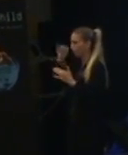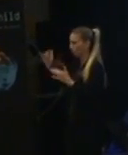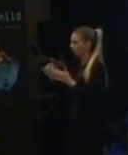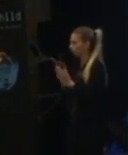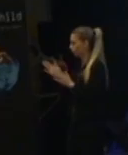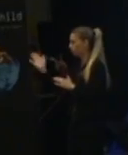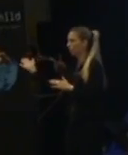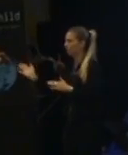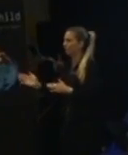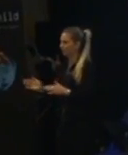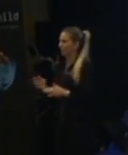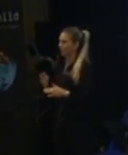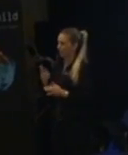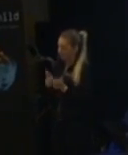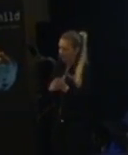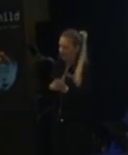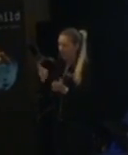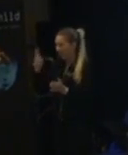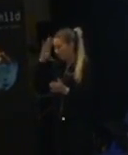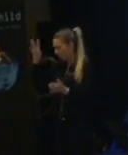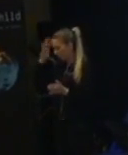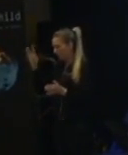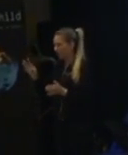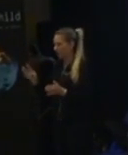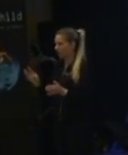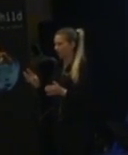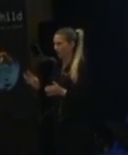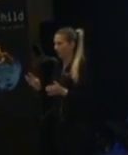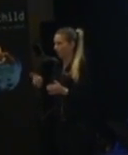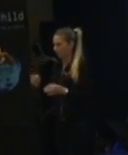måste den här personen jobba lite med. Både med sig själv och vissa vi andra.